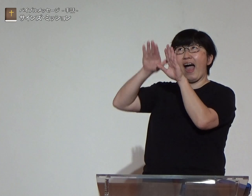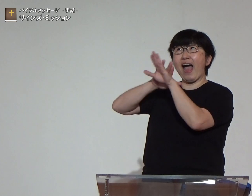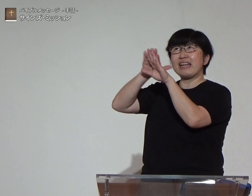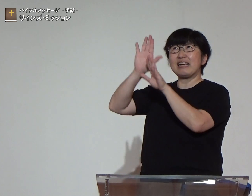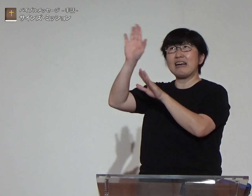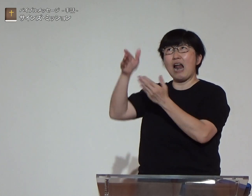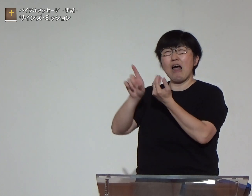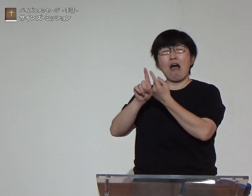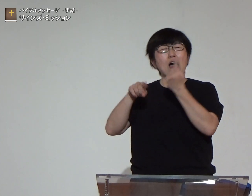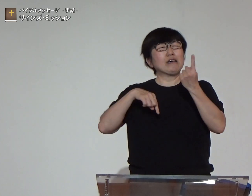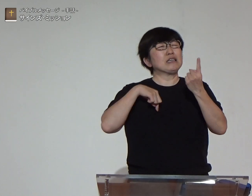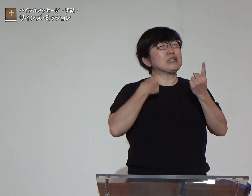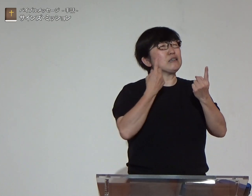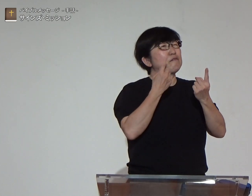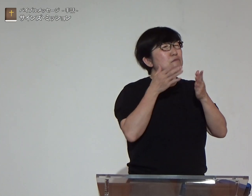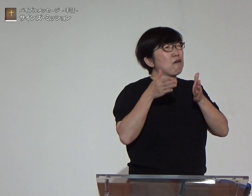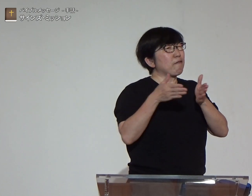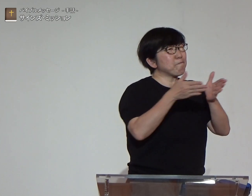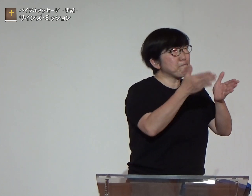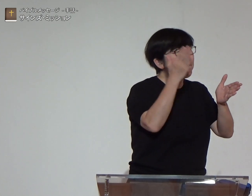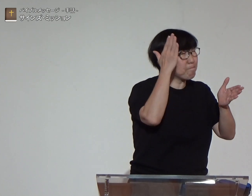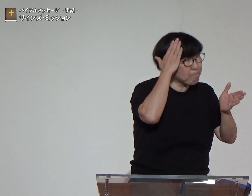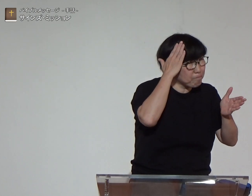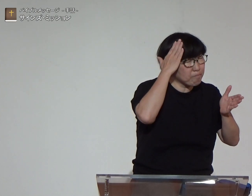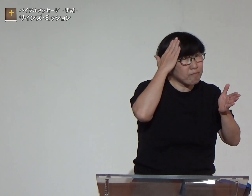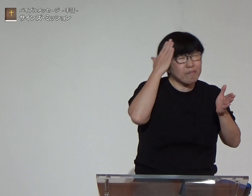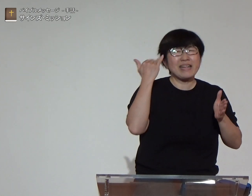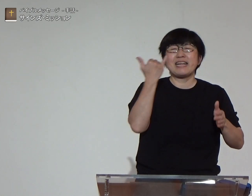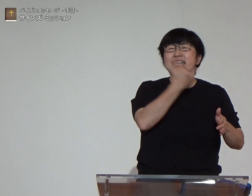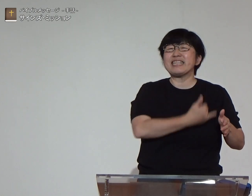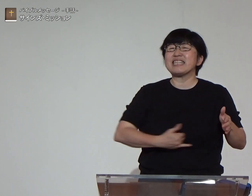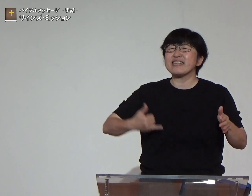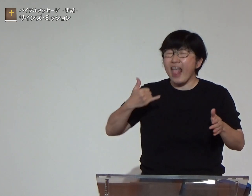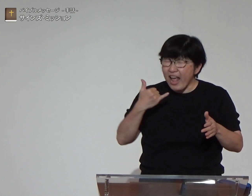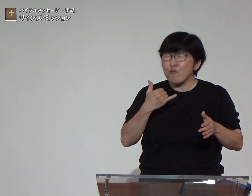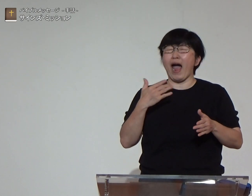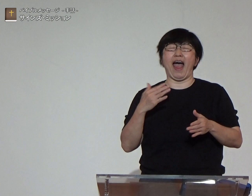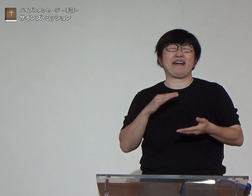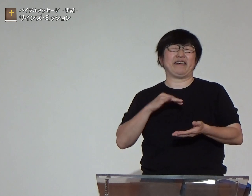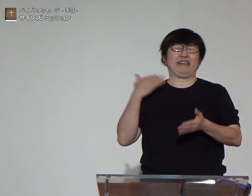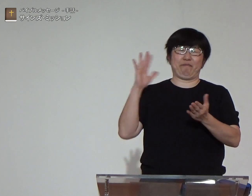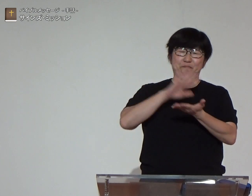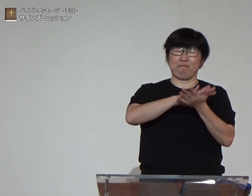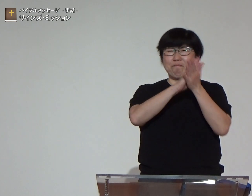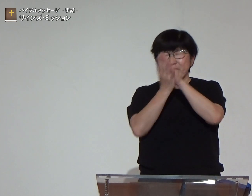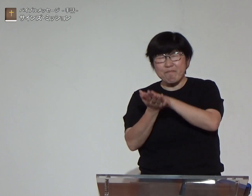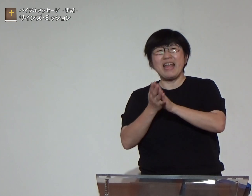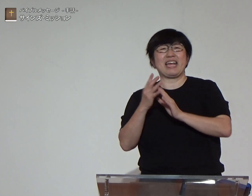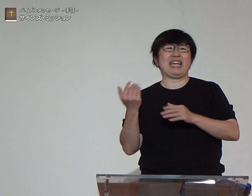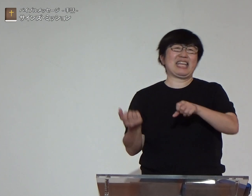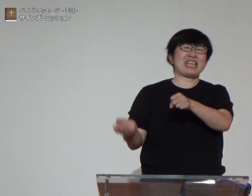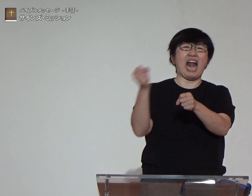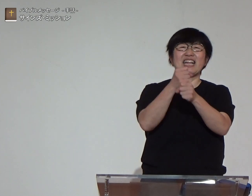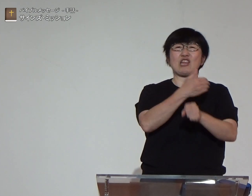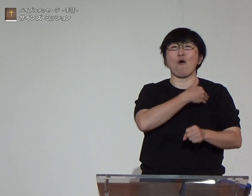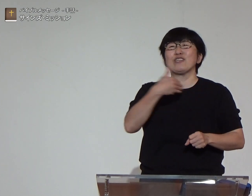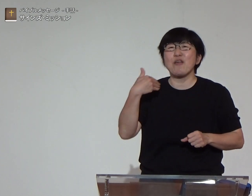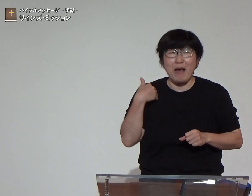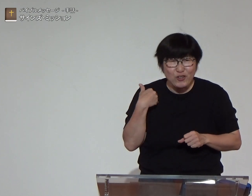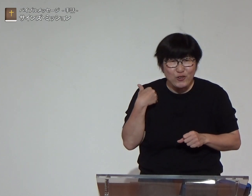神様の愛から離れて自分勝手に歩んでいるならば悔い改